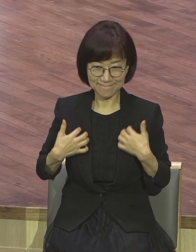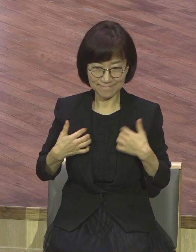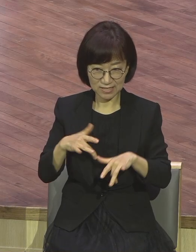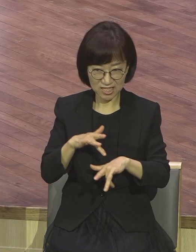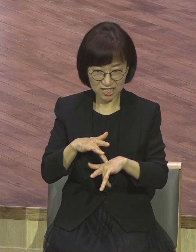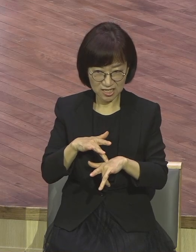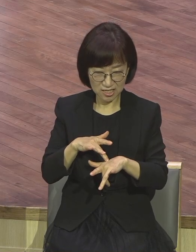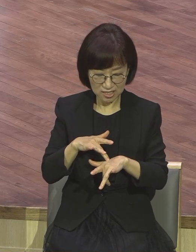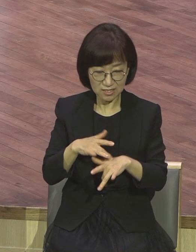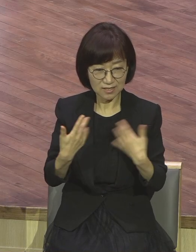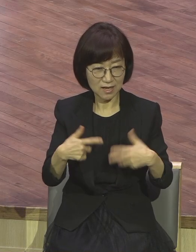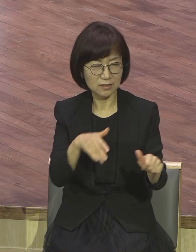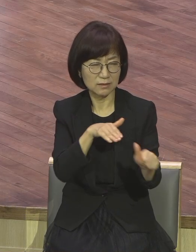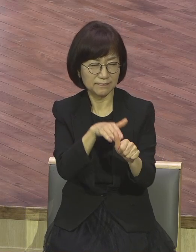사단은 성공하잖아요.